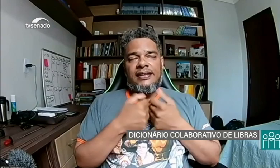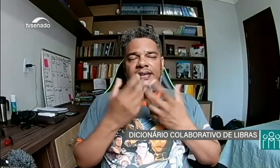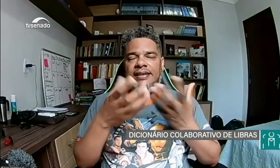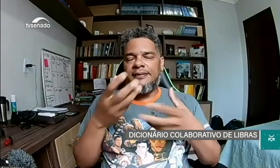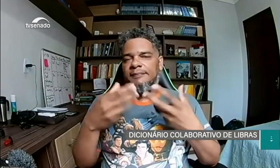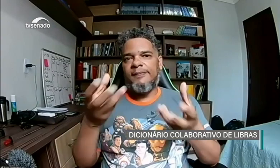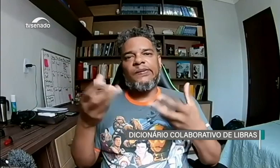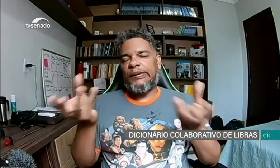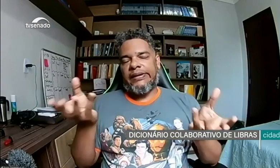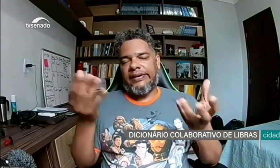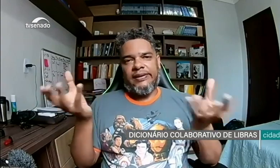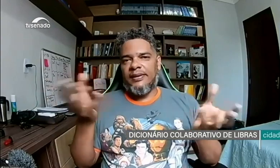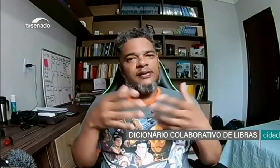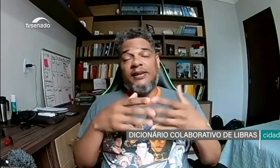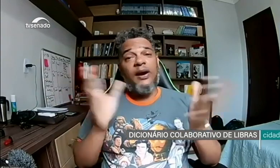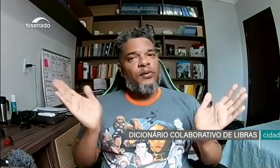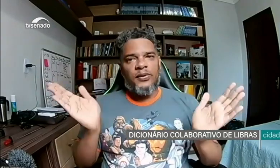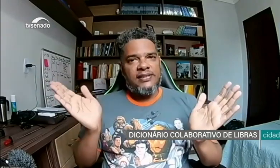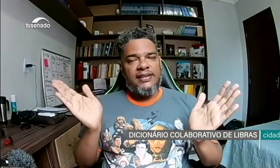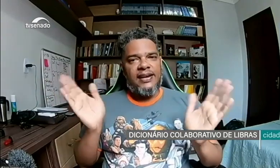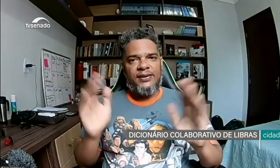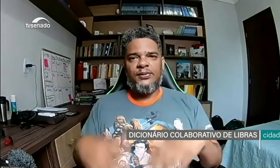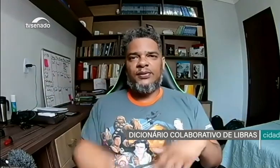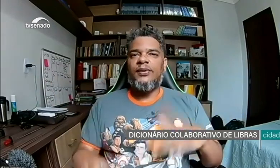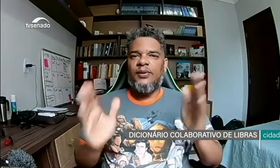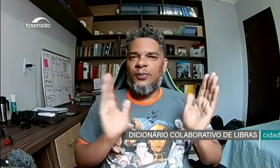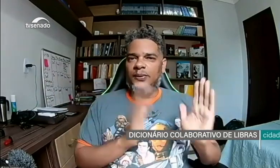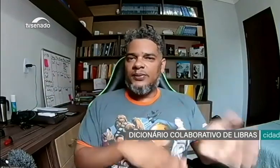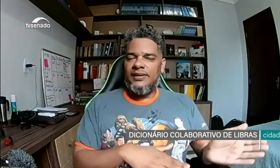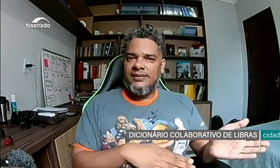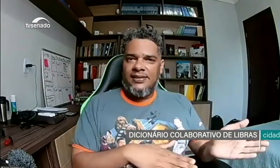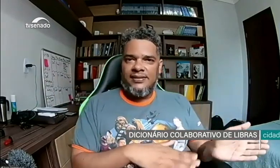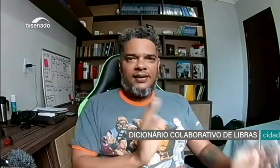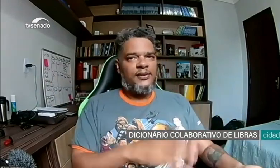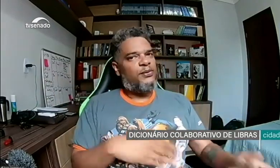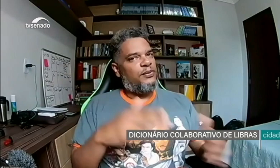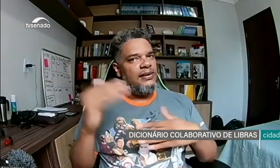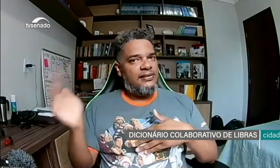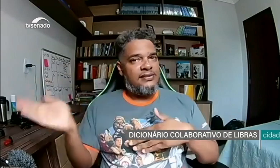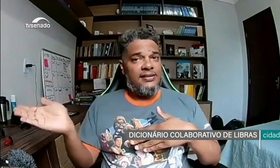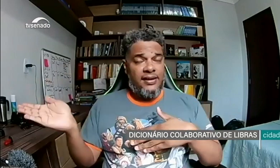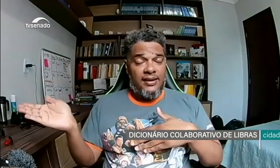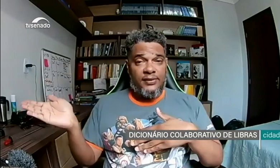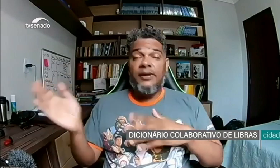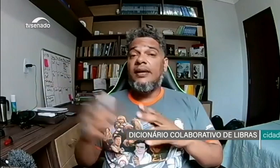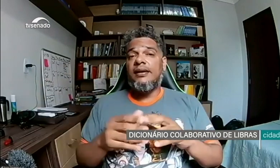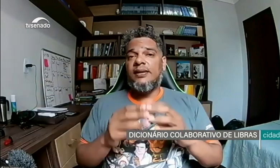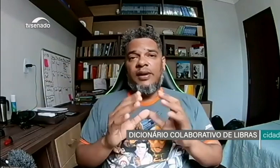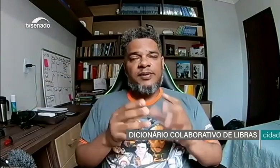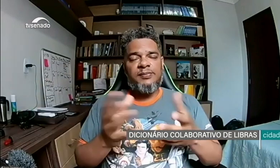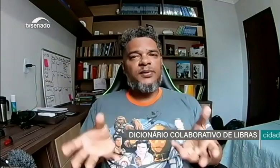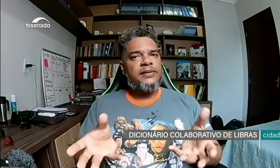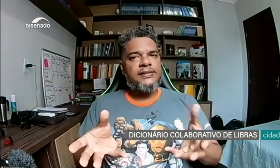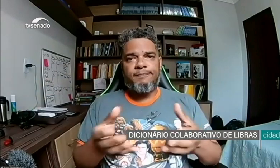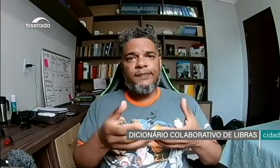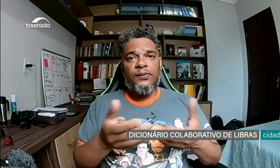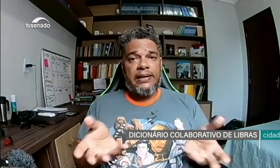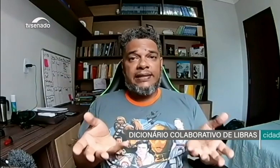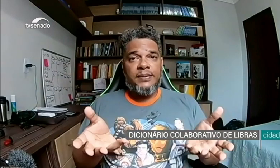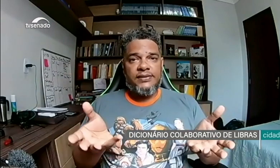alguma coisa ia dar errado. O português ia sair certo, o inglês ia sair errado. Então, é a mesma coisa com a Libras, né?